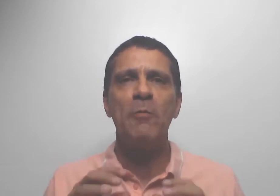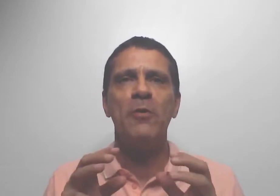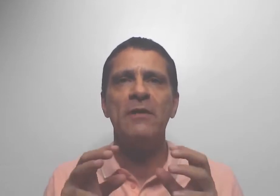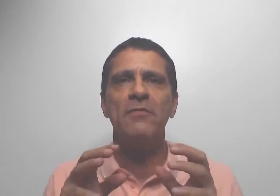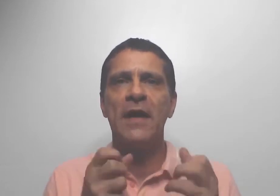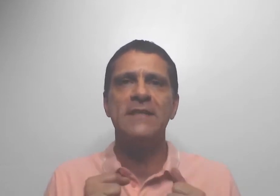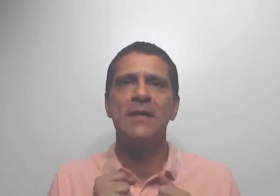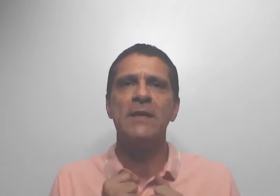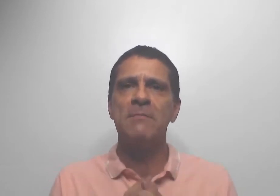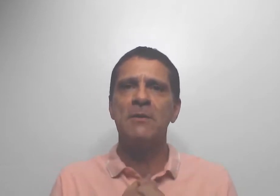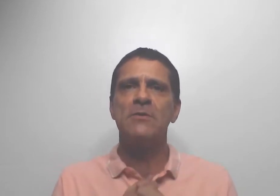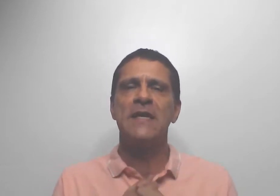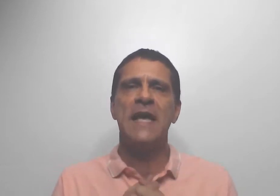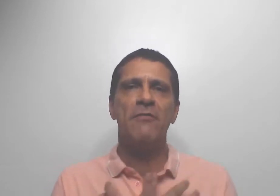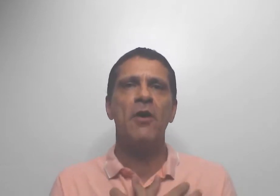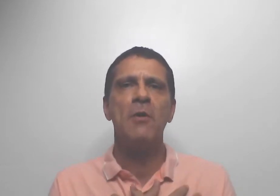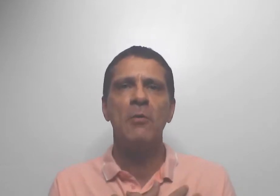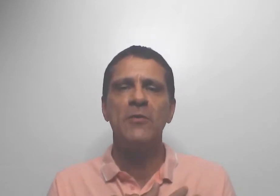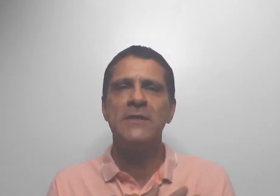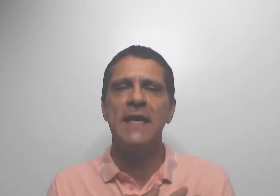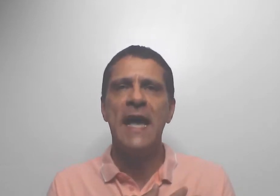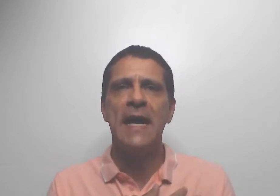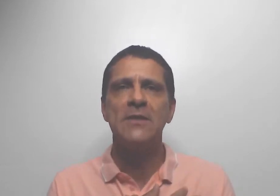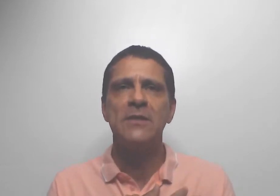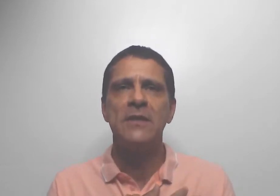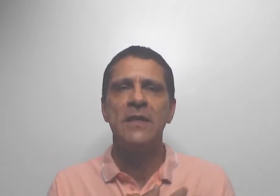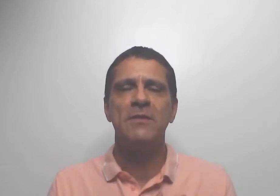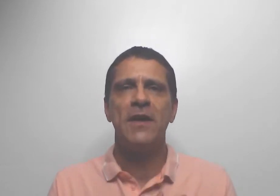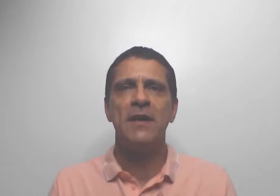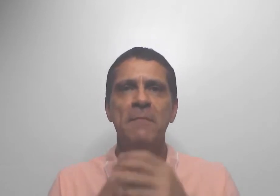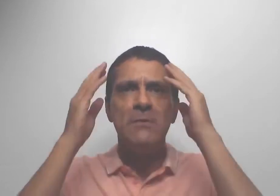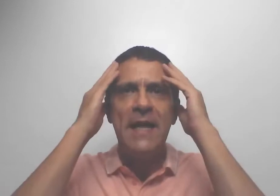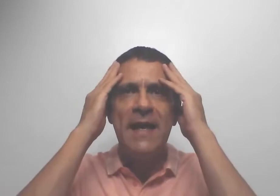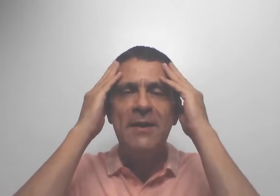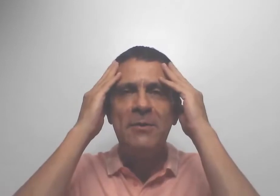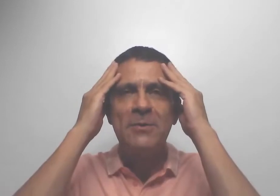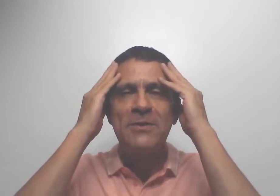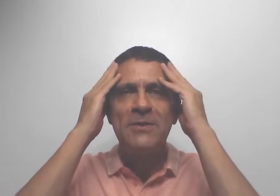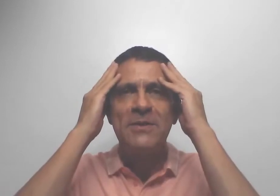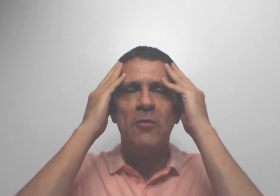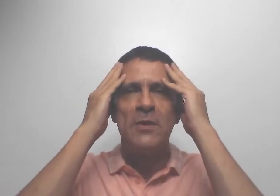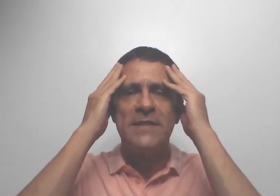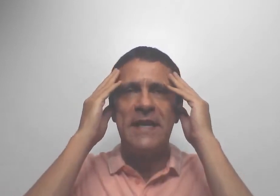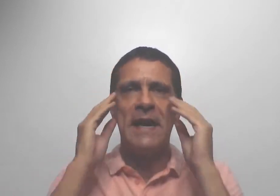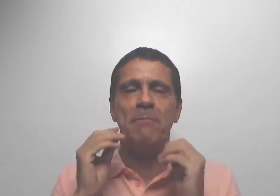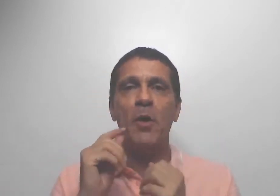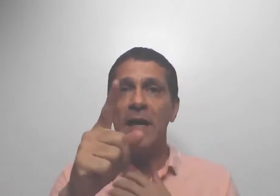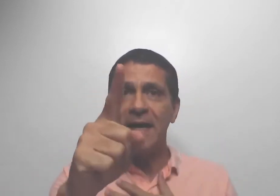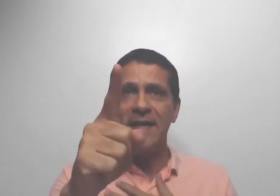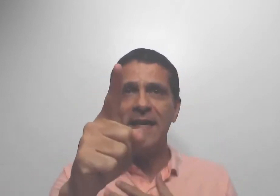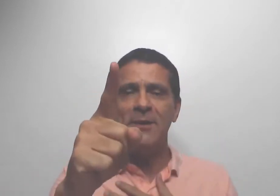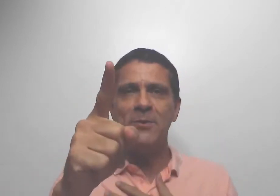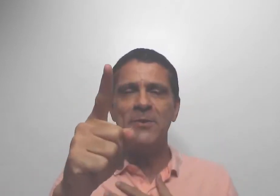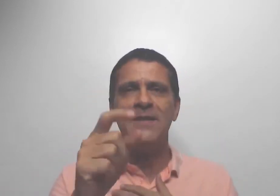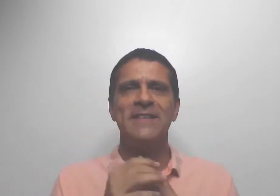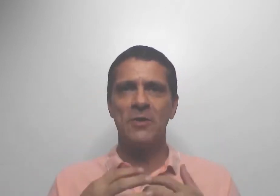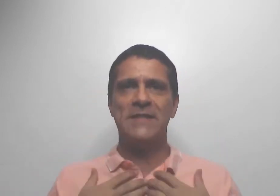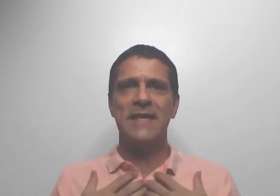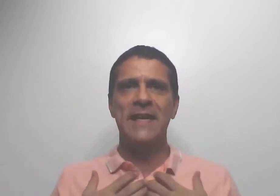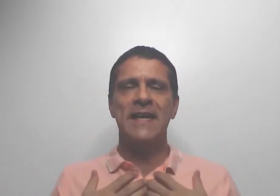corpo que fala são as mãos. É a forma como você reage. Como você fala, meu Deus! Ou você apoia aquilo, ou você